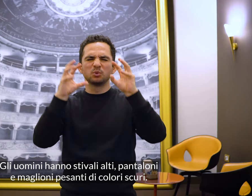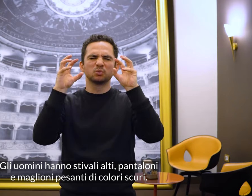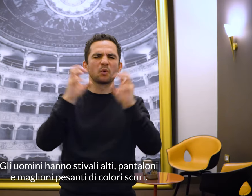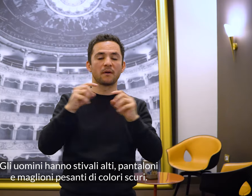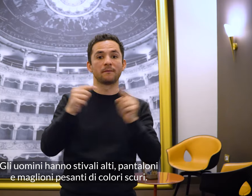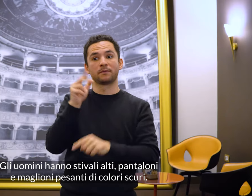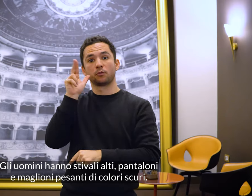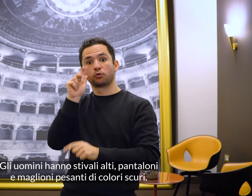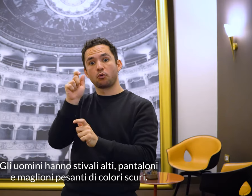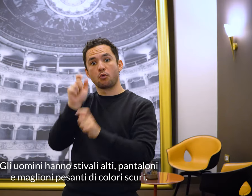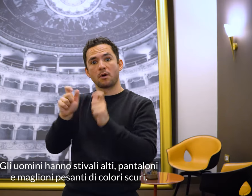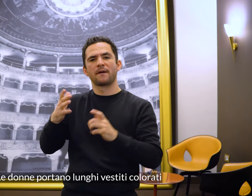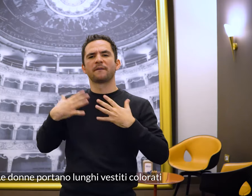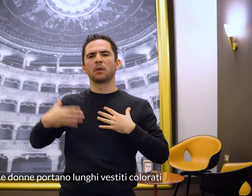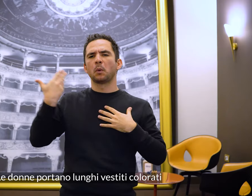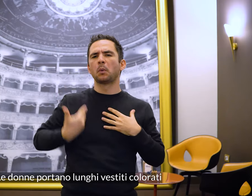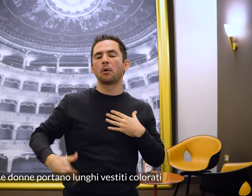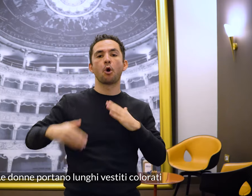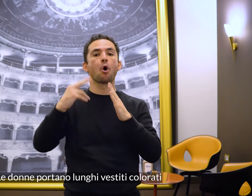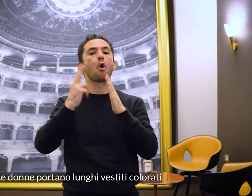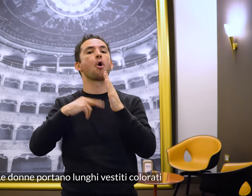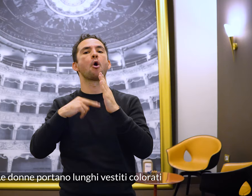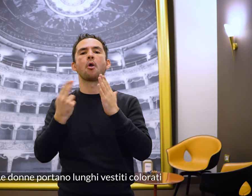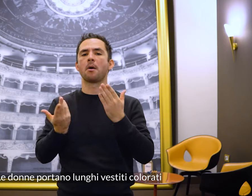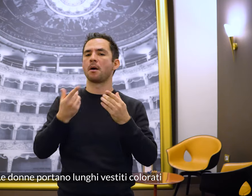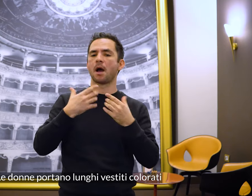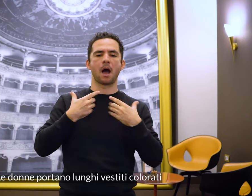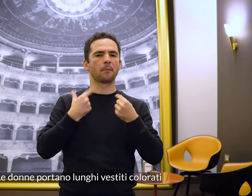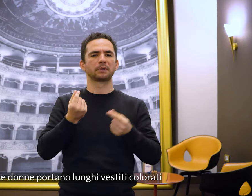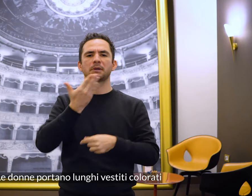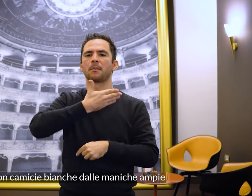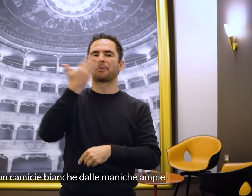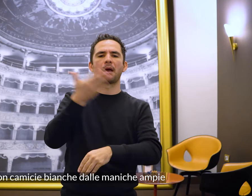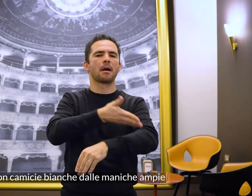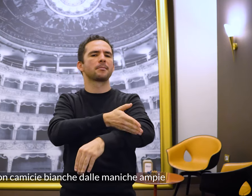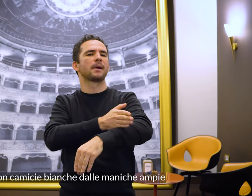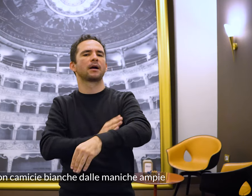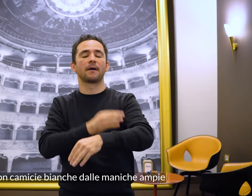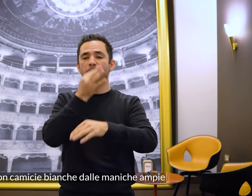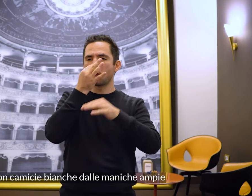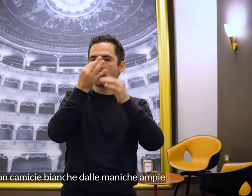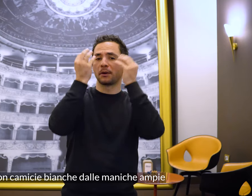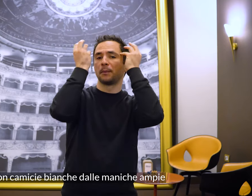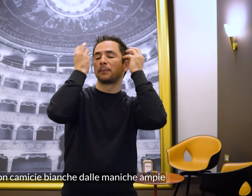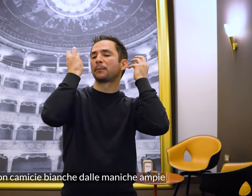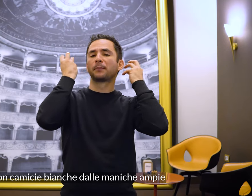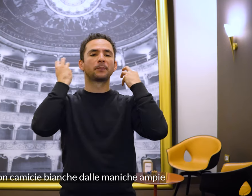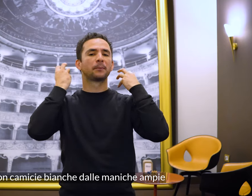colori scuri. Le donne portano lunghi vestiti colorati con camicie bianche dalle maniche ampie